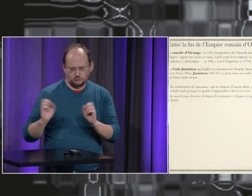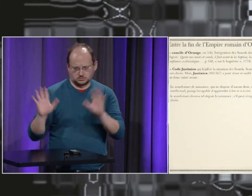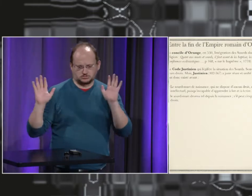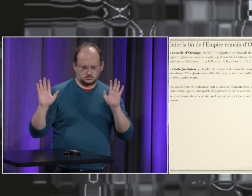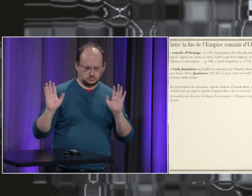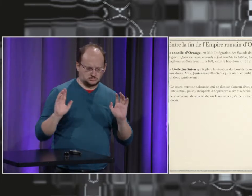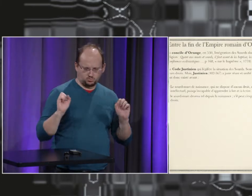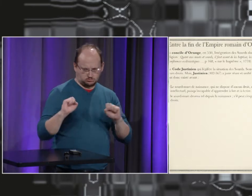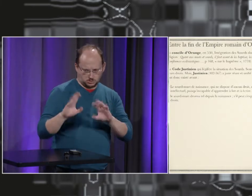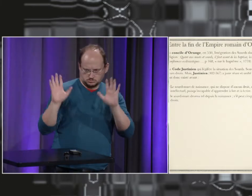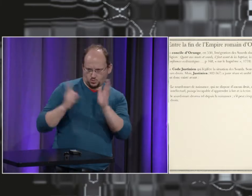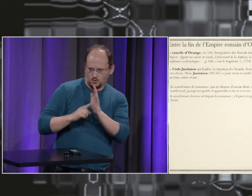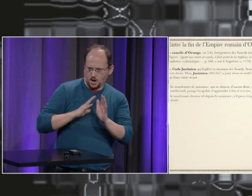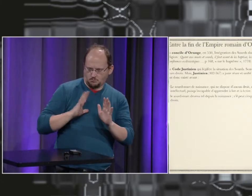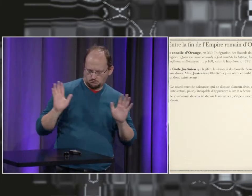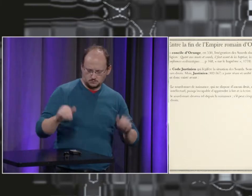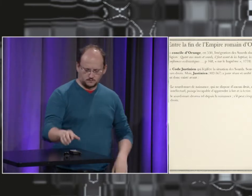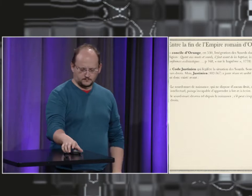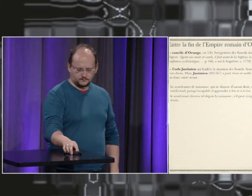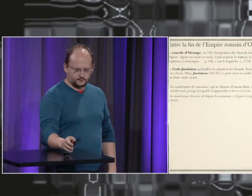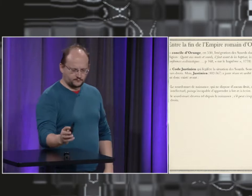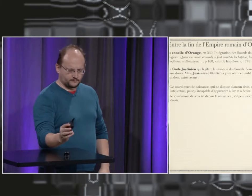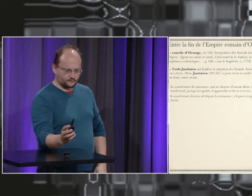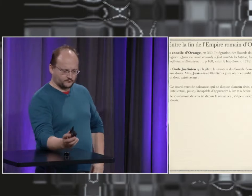écrire avait tous les droits comme n'importe quel citoyen